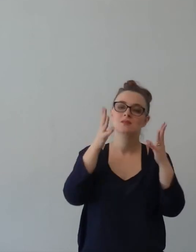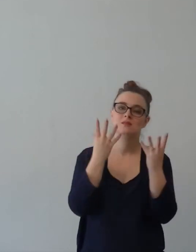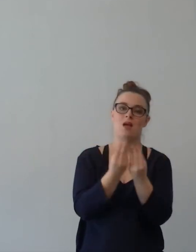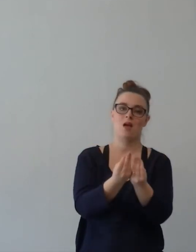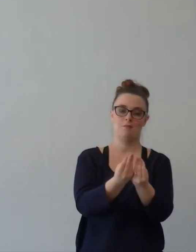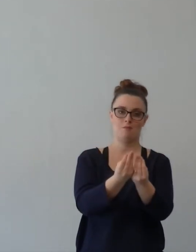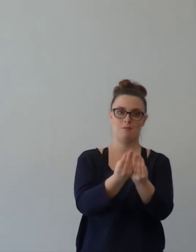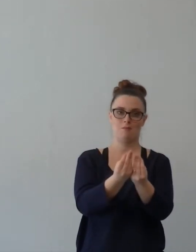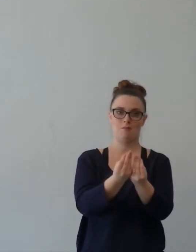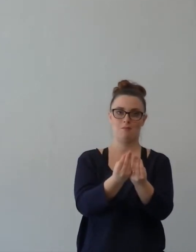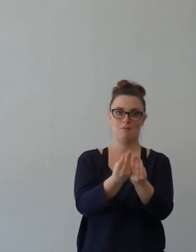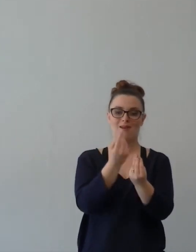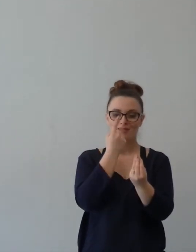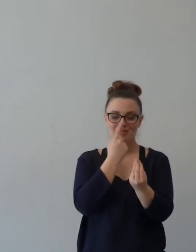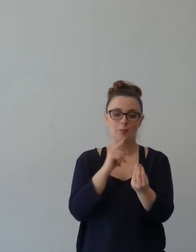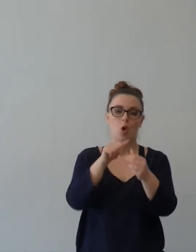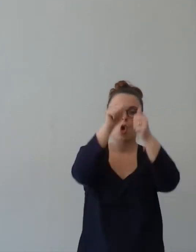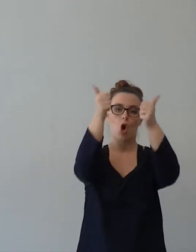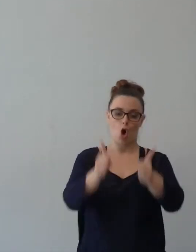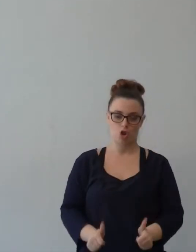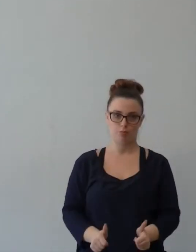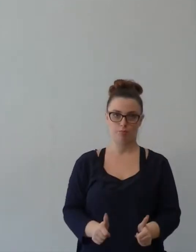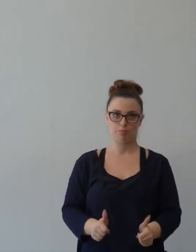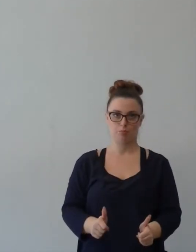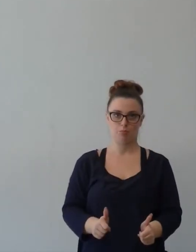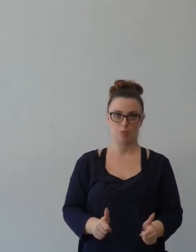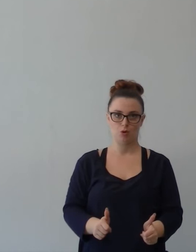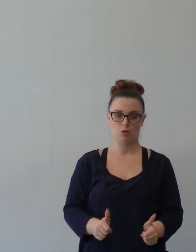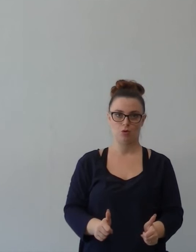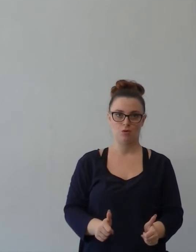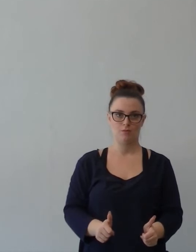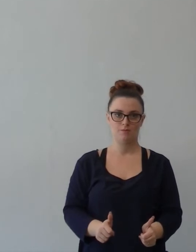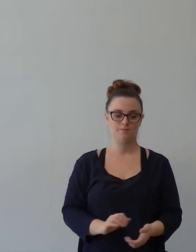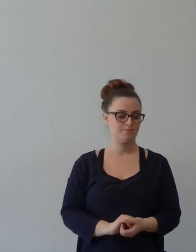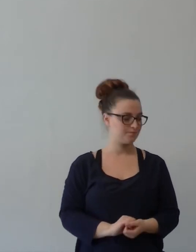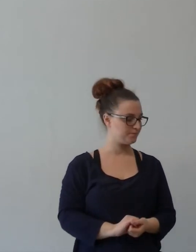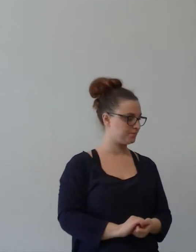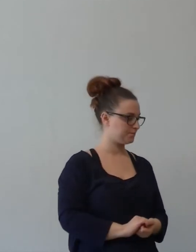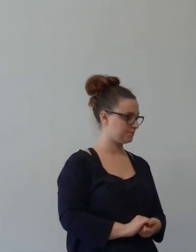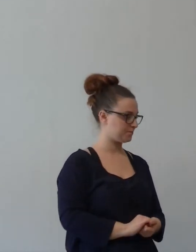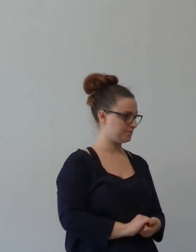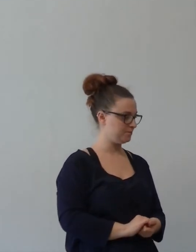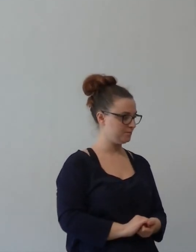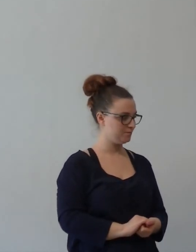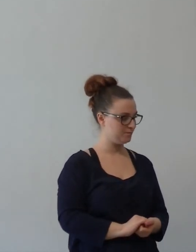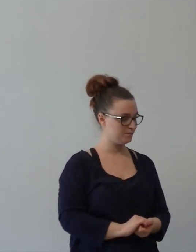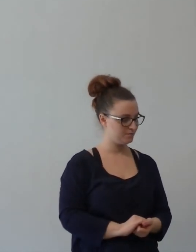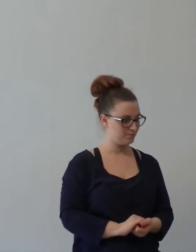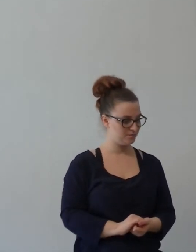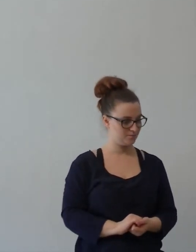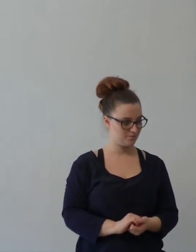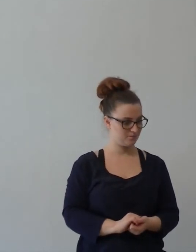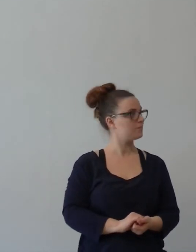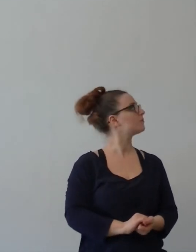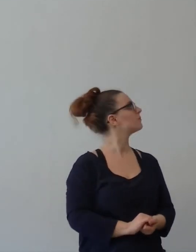Che cosa intendiamo l'unità? Lo spiego con un pezzetto di Filippesi 2, il pezzetto 10.